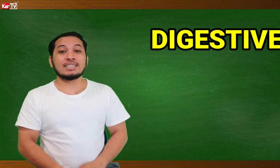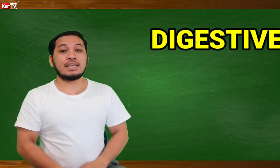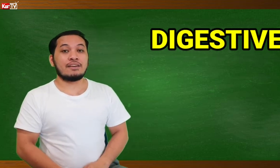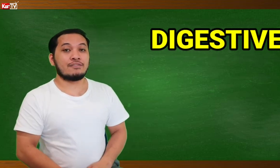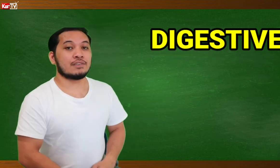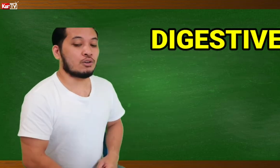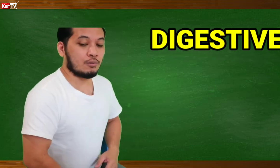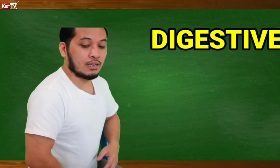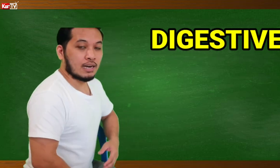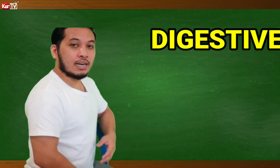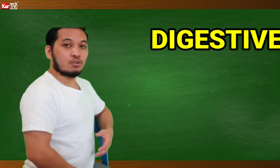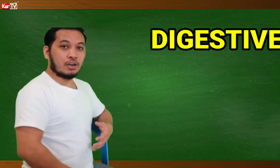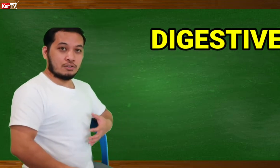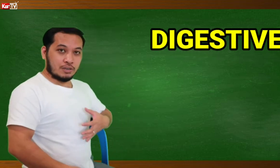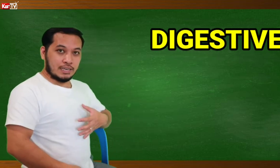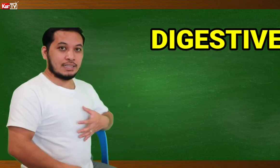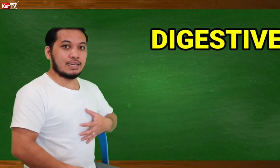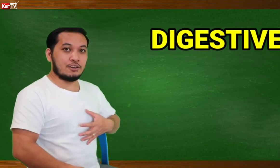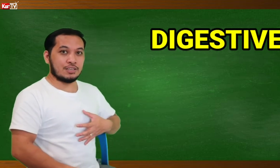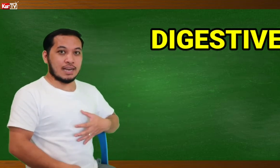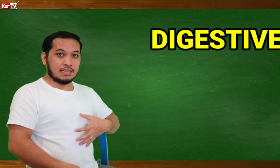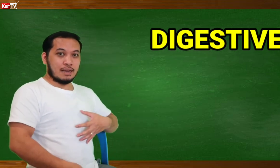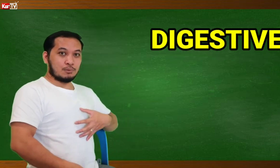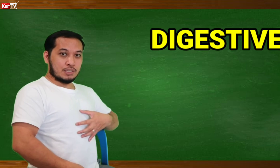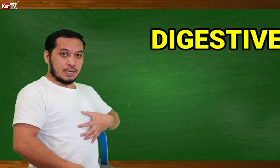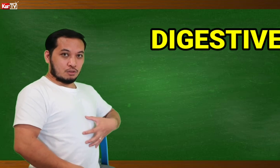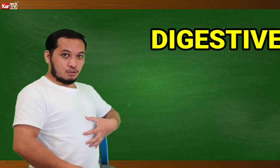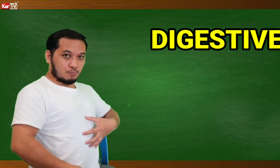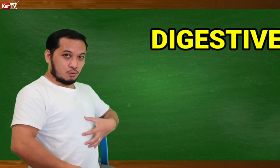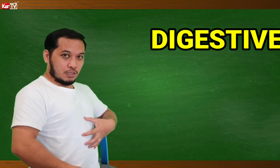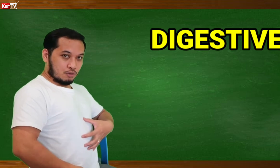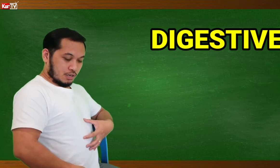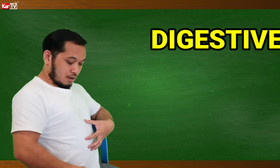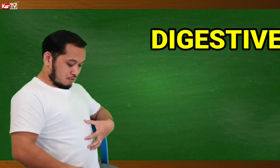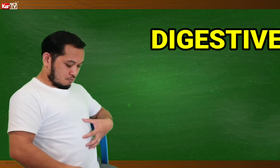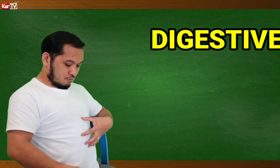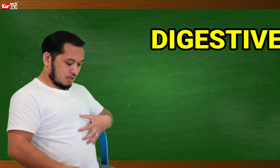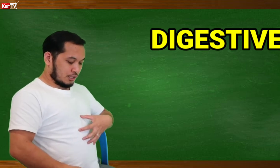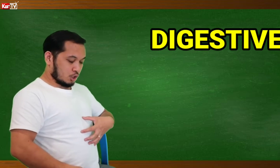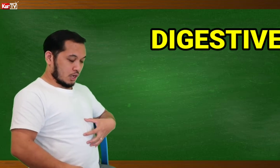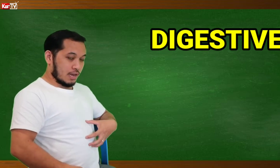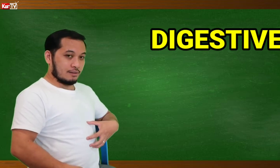DIGESTIVE. So, nakaganito kayo, gilid kayo niya, tapos iganto nyo po dito sa inyong tiyan.